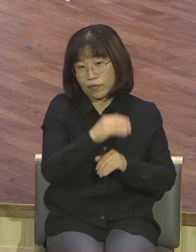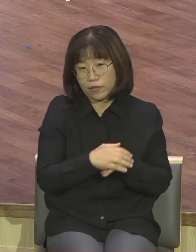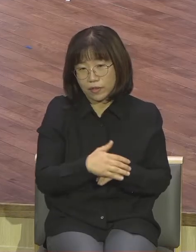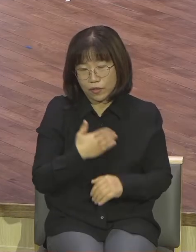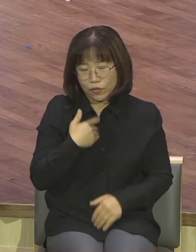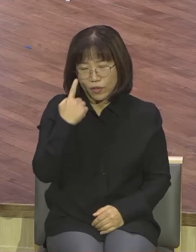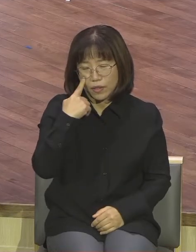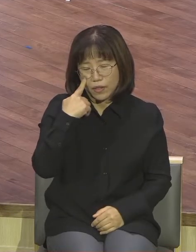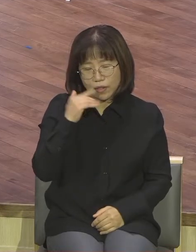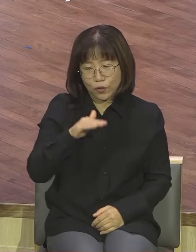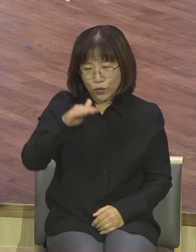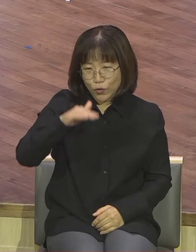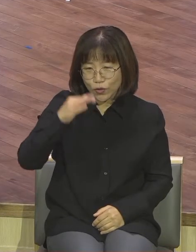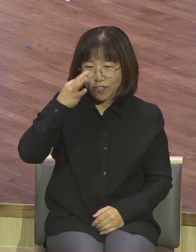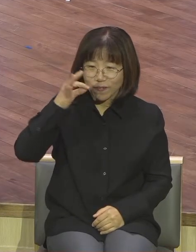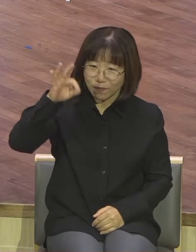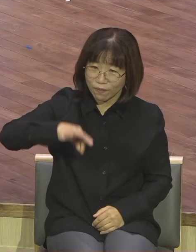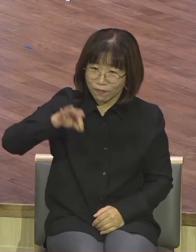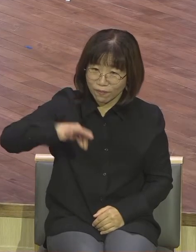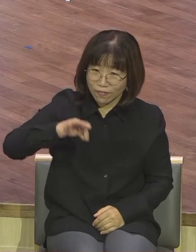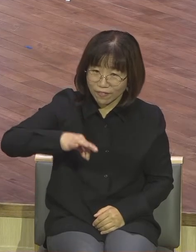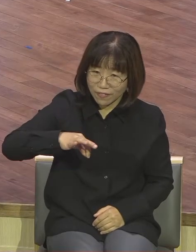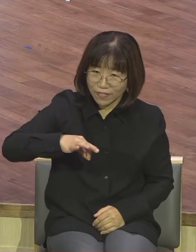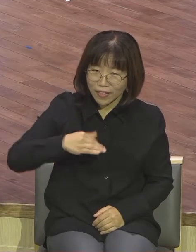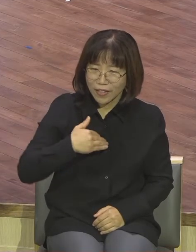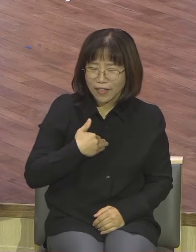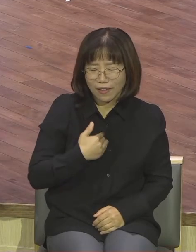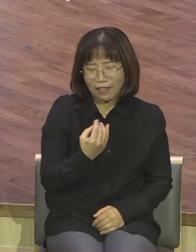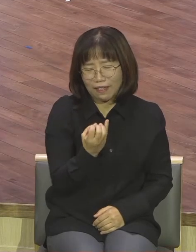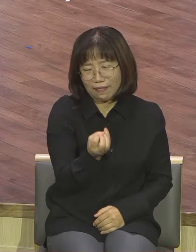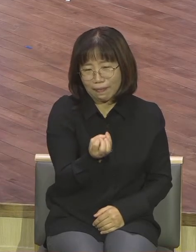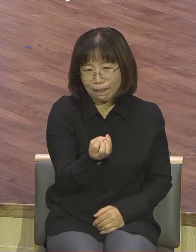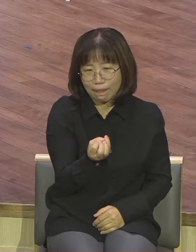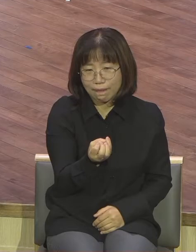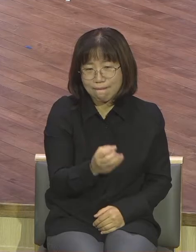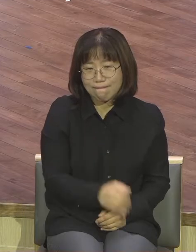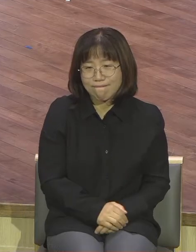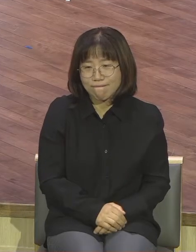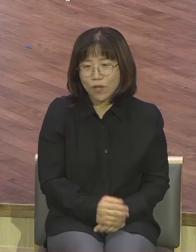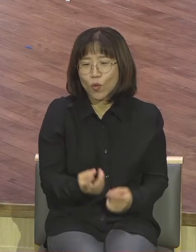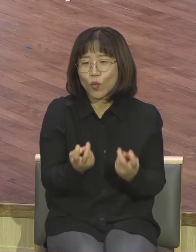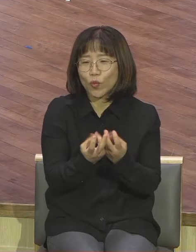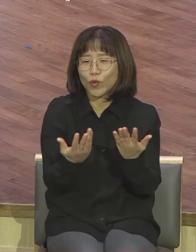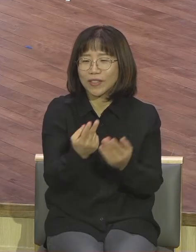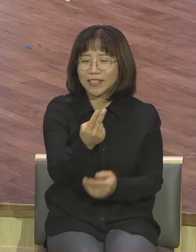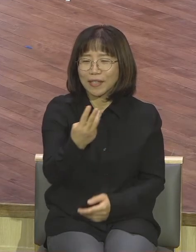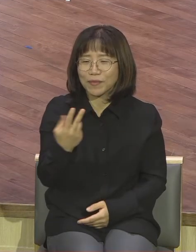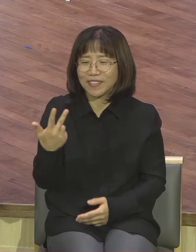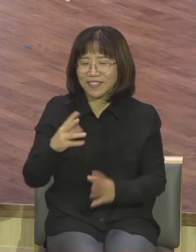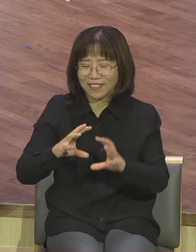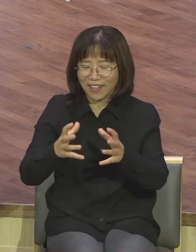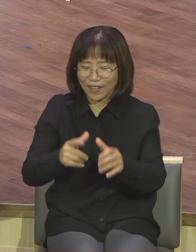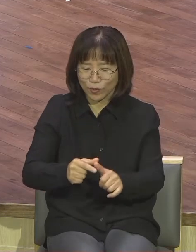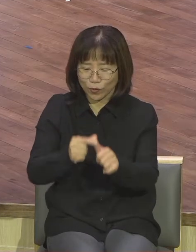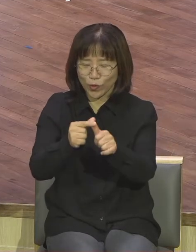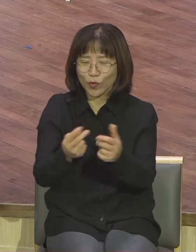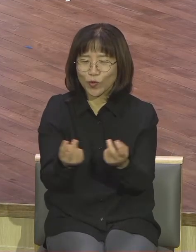뭘 하겠어요 내 마음 그럴까 뭘 하겠냐고 24를 어떻게 어떻게 2, 3, 7, 5천지 못해요 나를 내